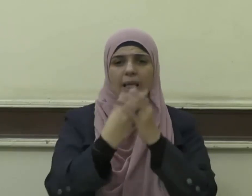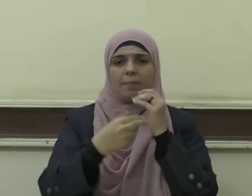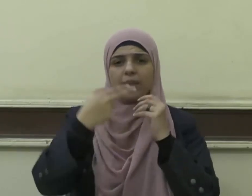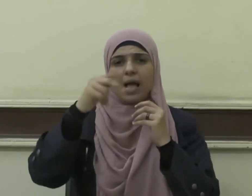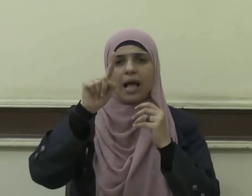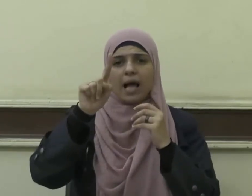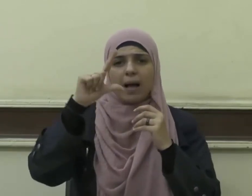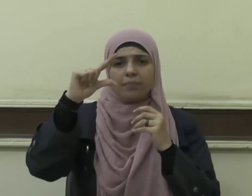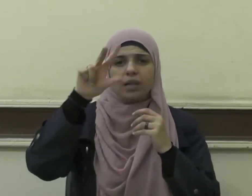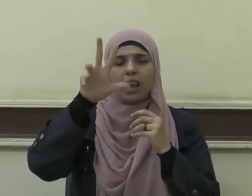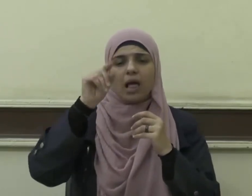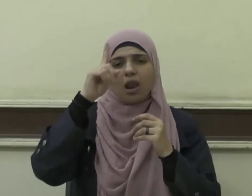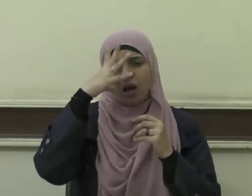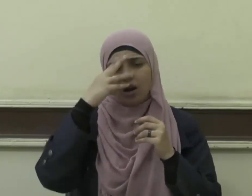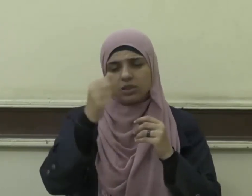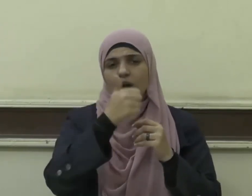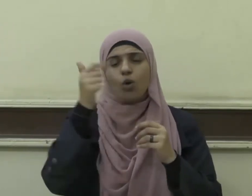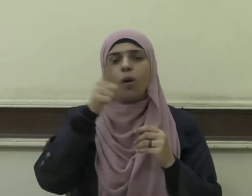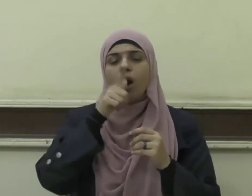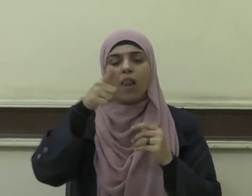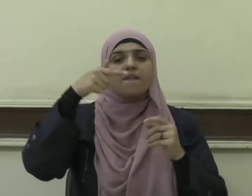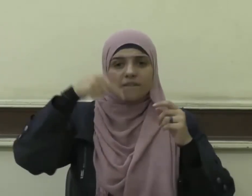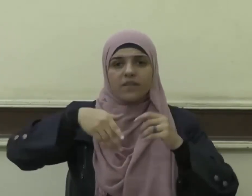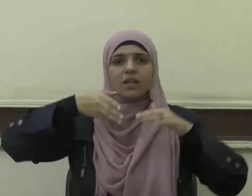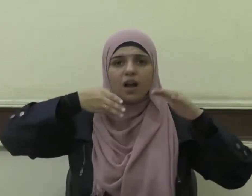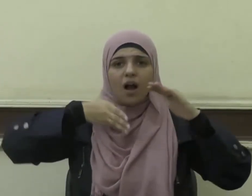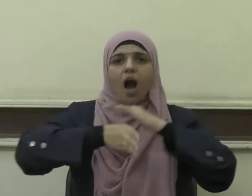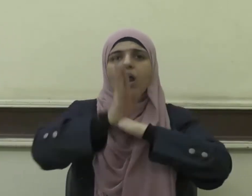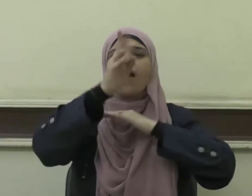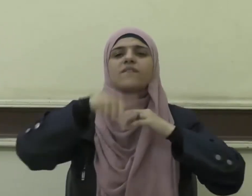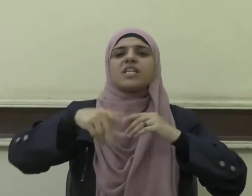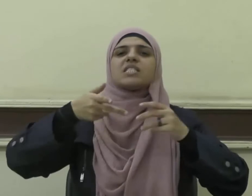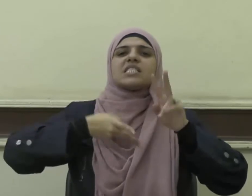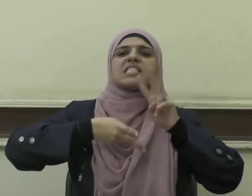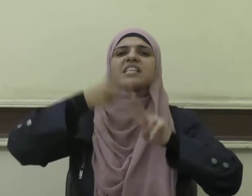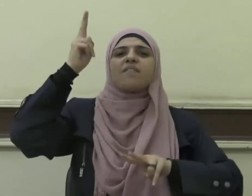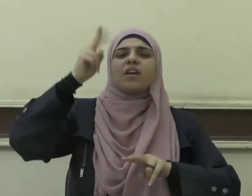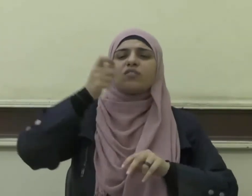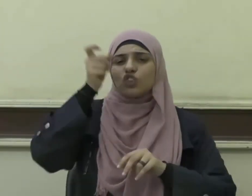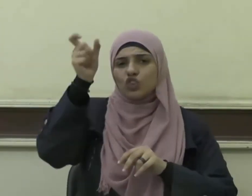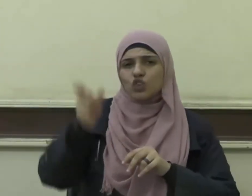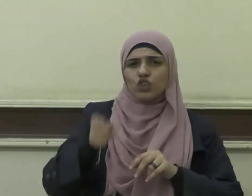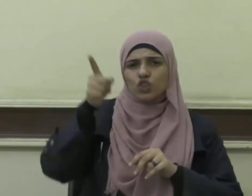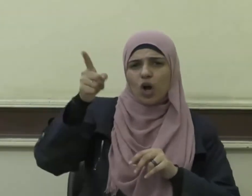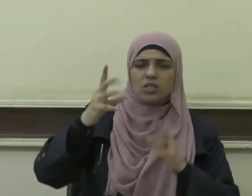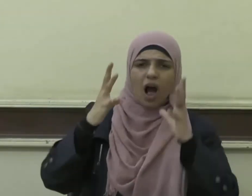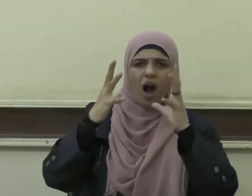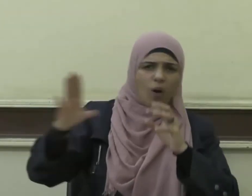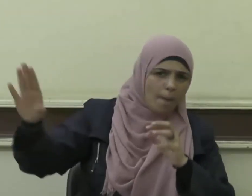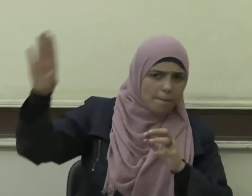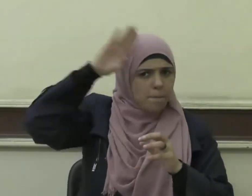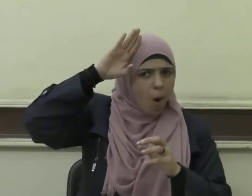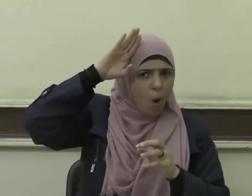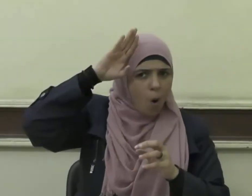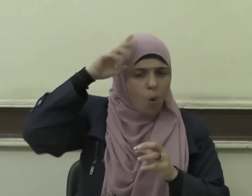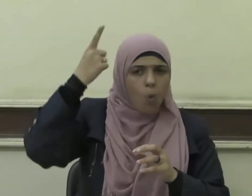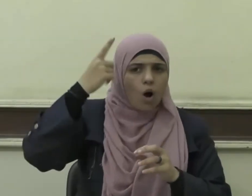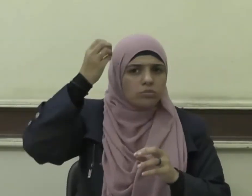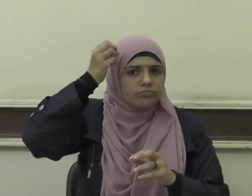قال خرجنا في سفر فأصاب رجلاً منا حجرٌ فشجَّه في